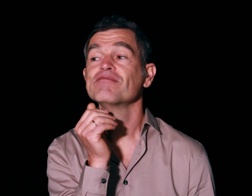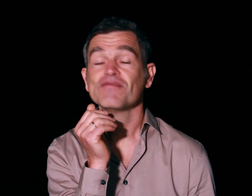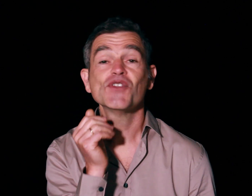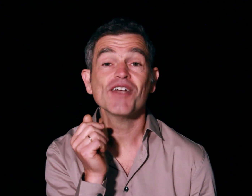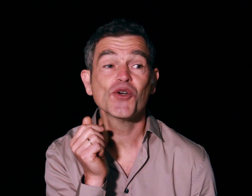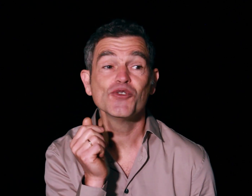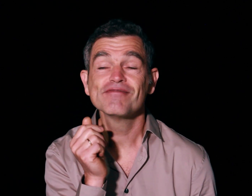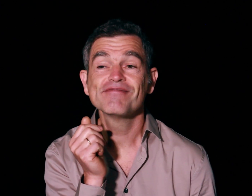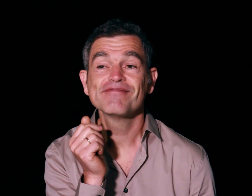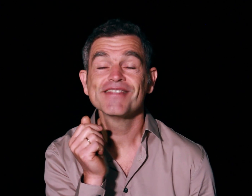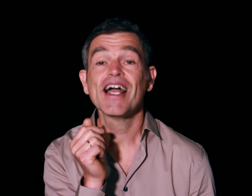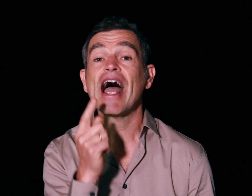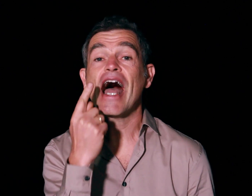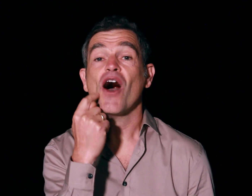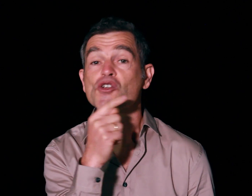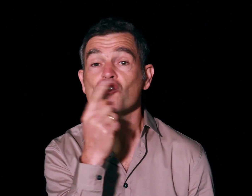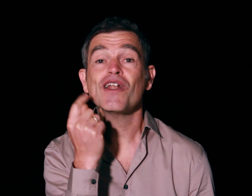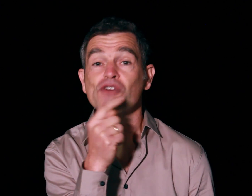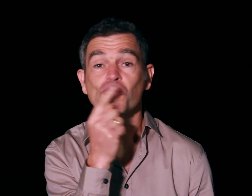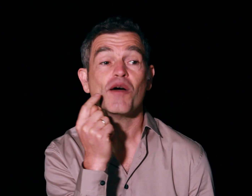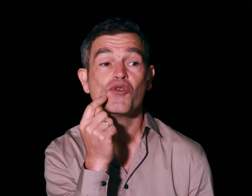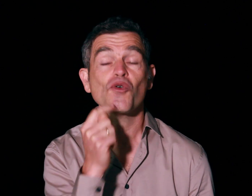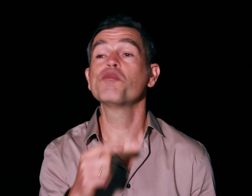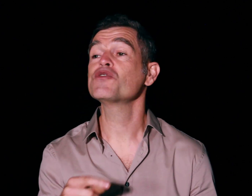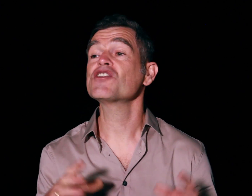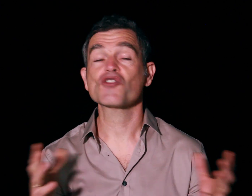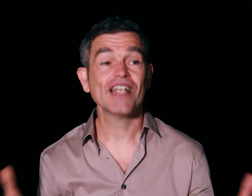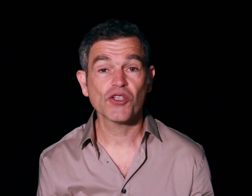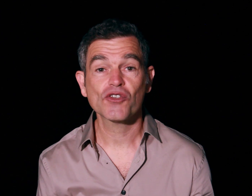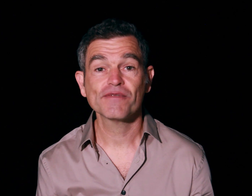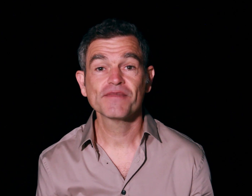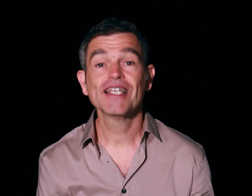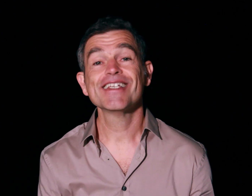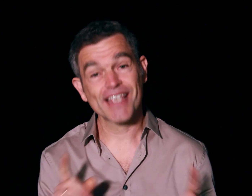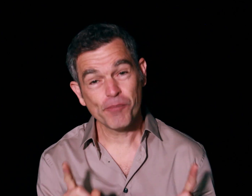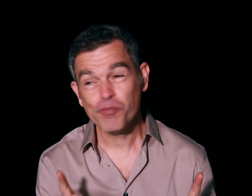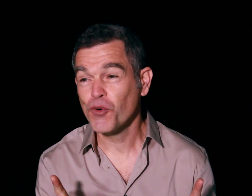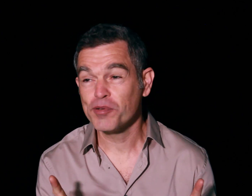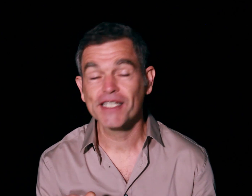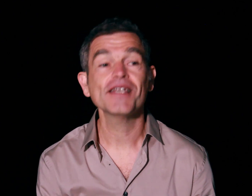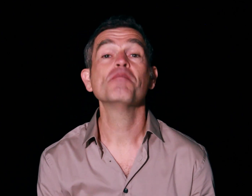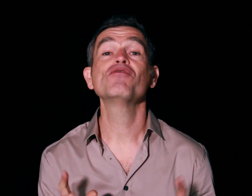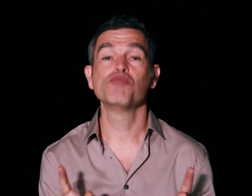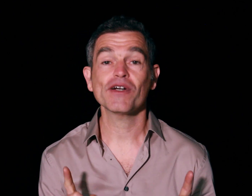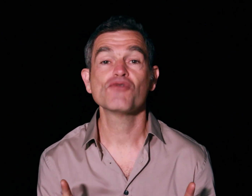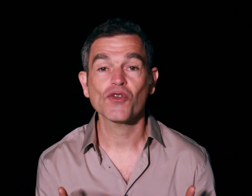vous avez reconnu ? en changeant la forme de la bouche on peut aussi changer la note c'est un peu plus compliqué mais vous pourrez vous